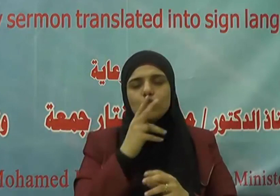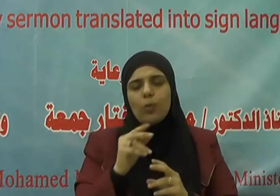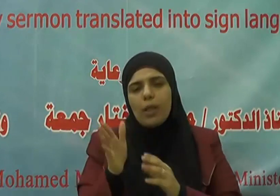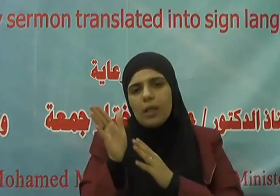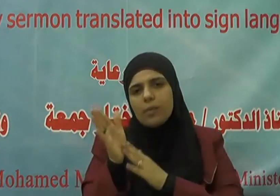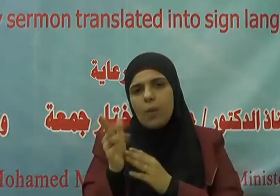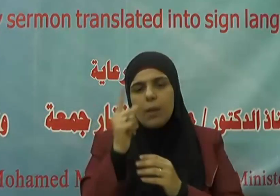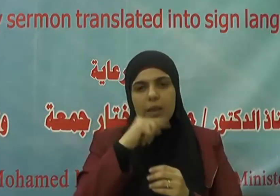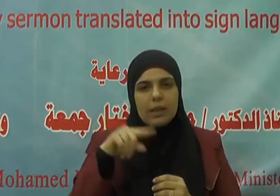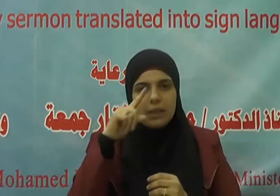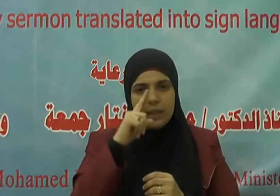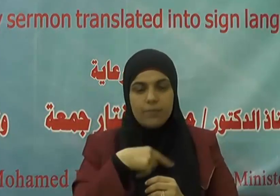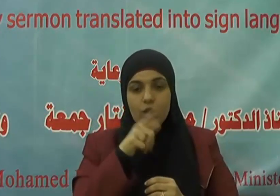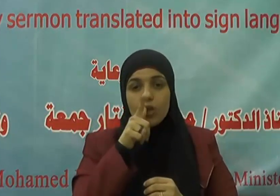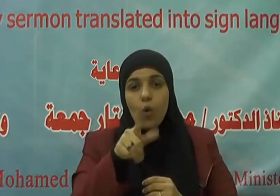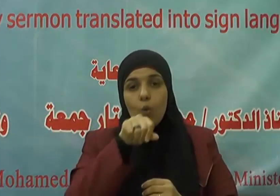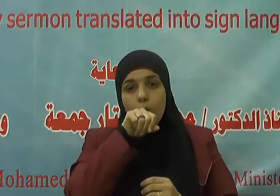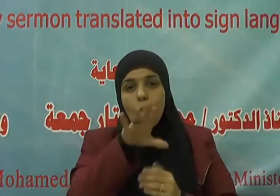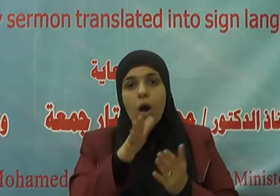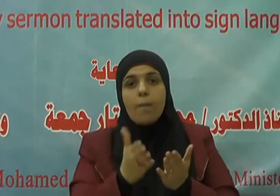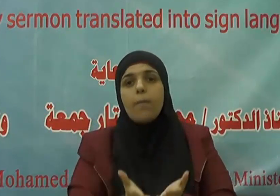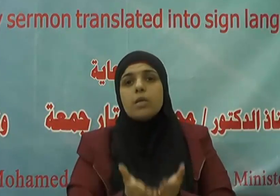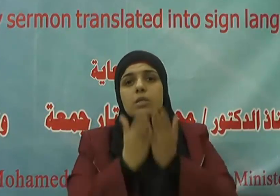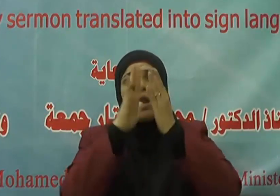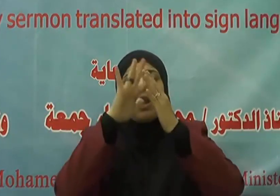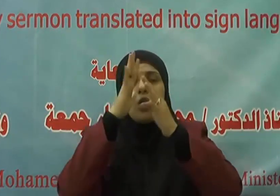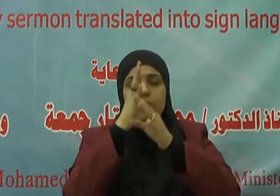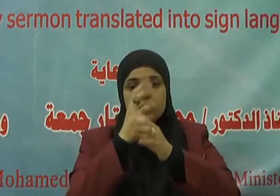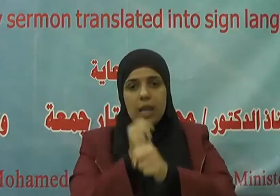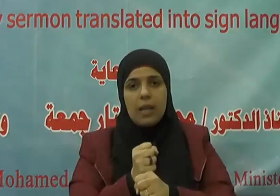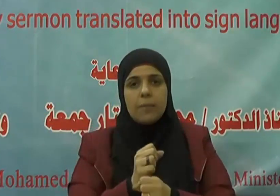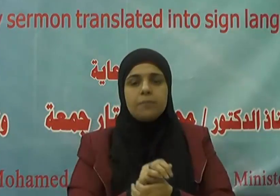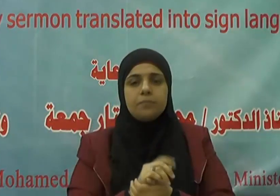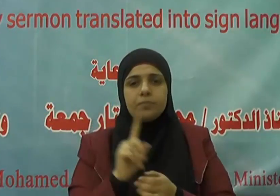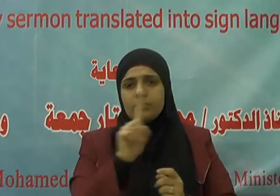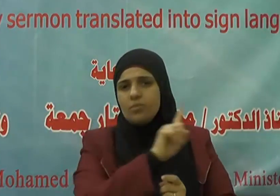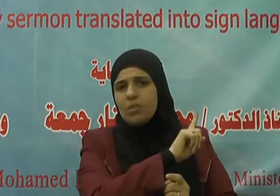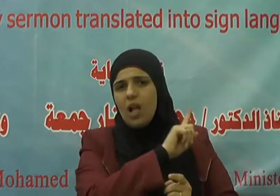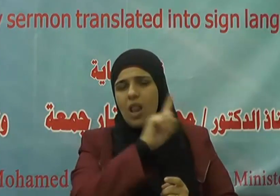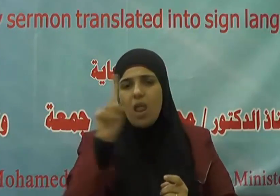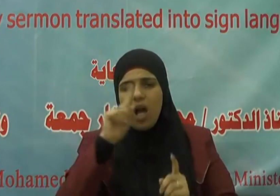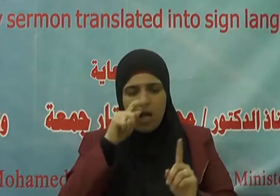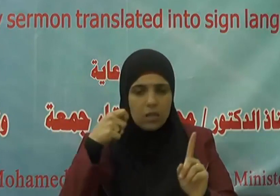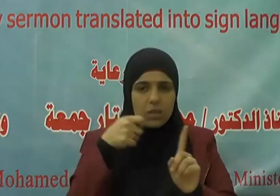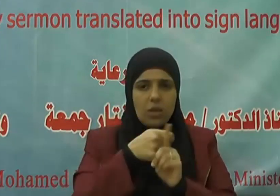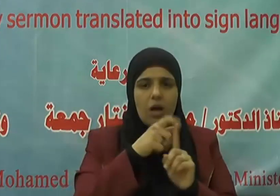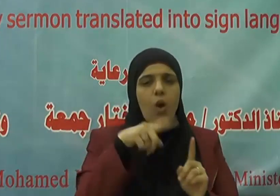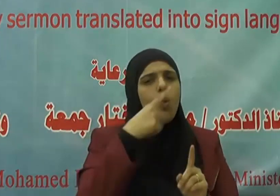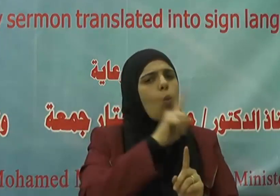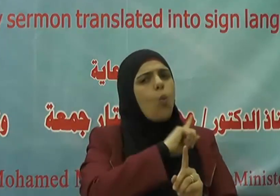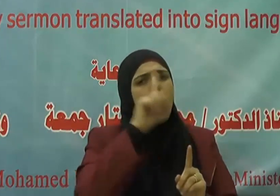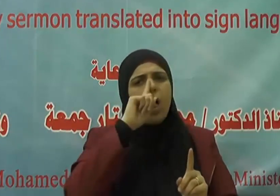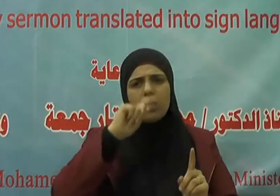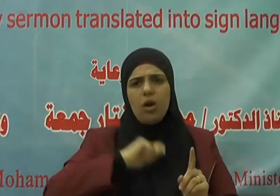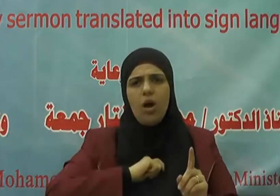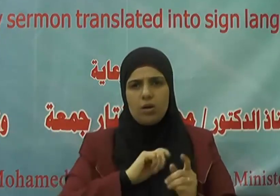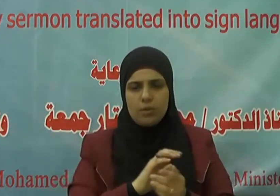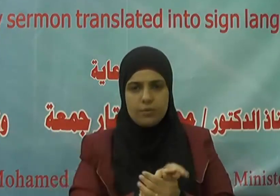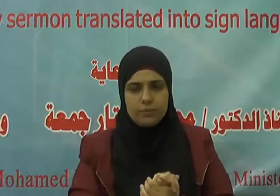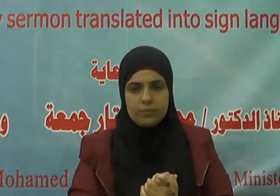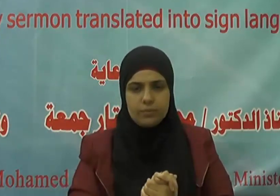يقول صلى الله عليه وسلم لا ضرر ولا ضرار